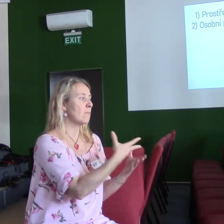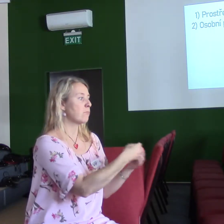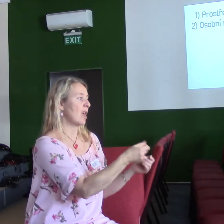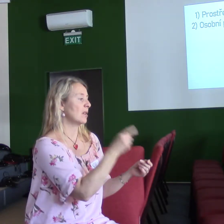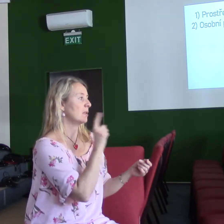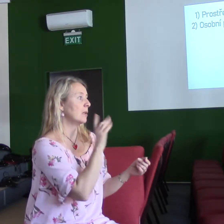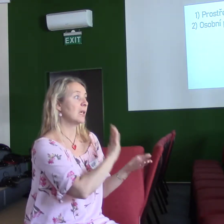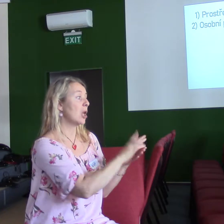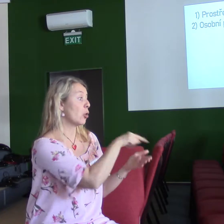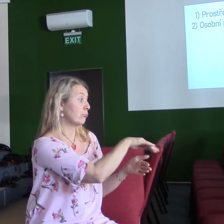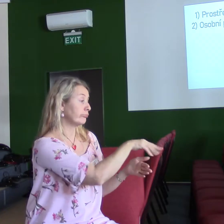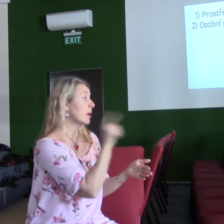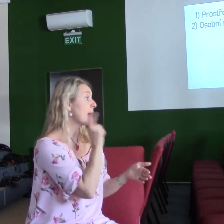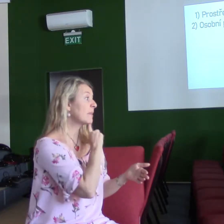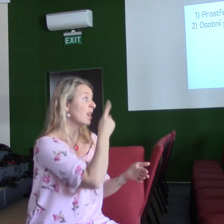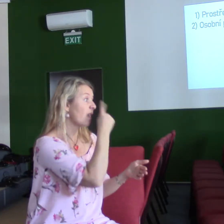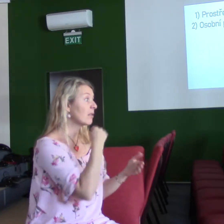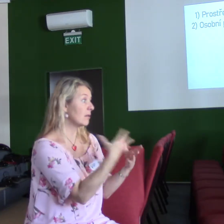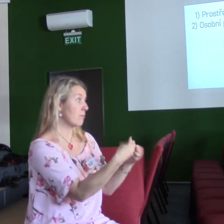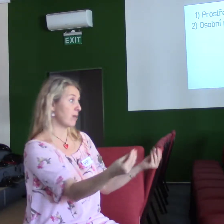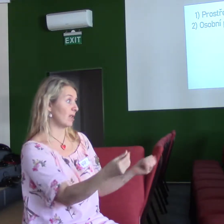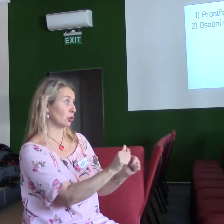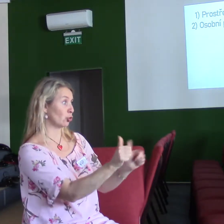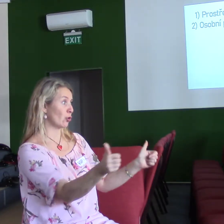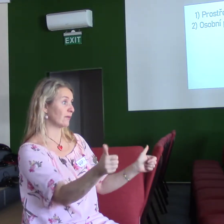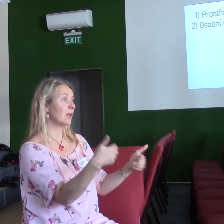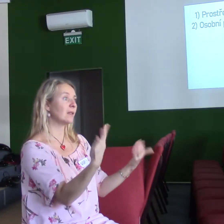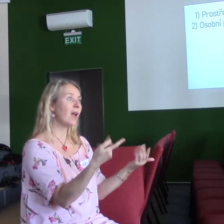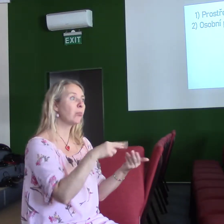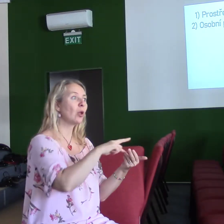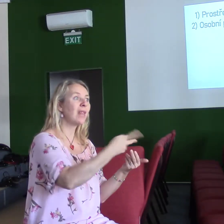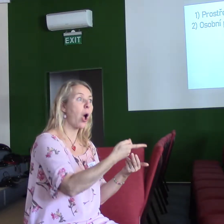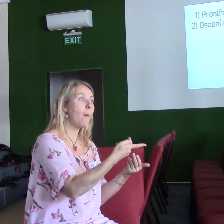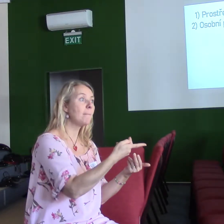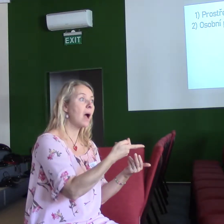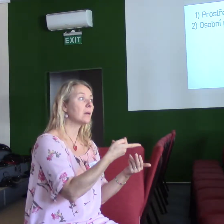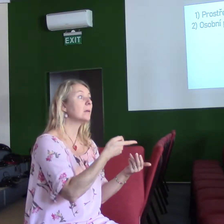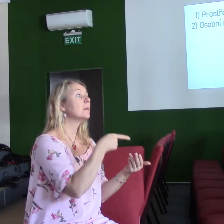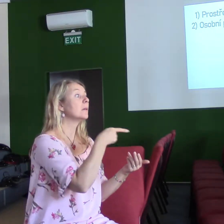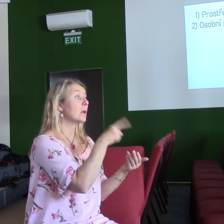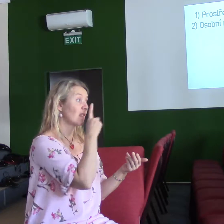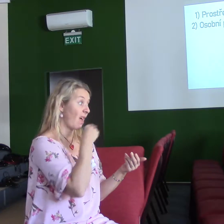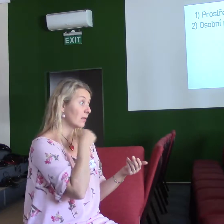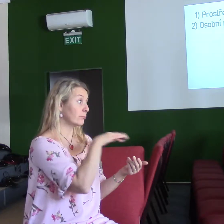Nemají třeba mamku, nemají tatku, jsou z rozvedených rodin, nebo jsou z rodin, které jsou rozbité a zničené.